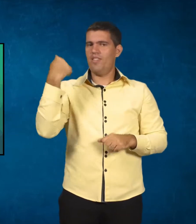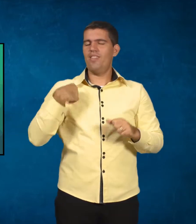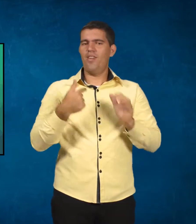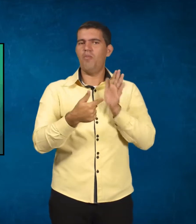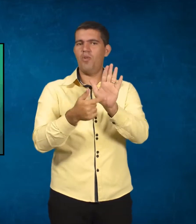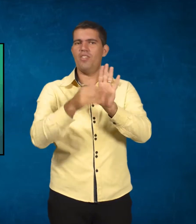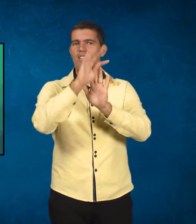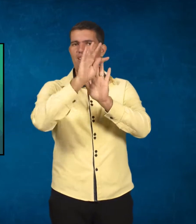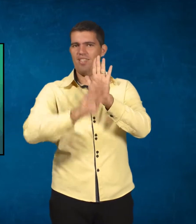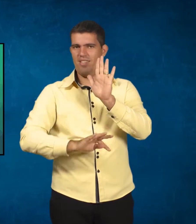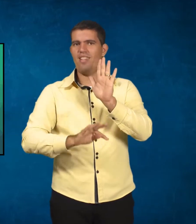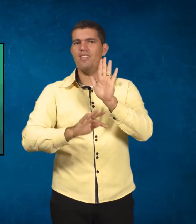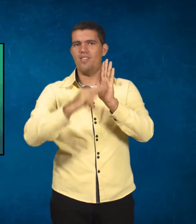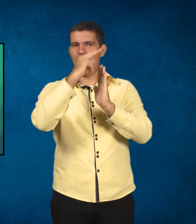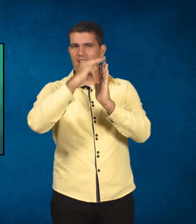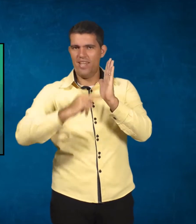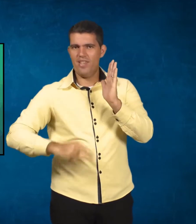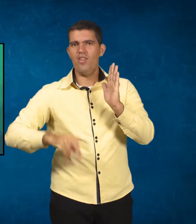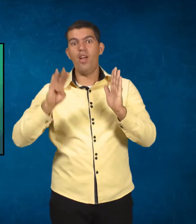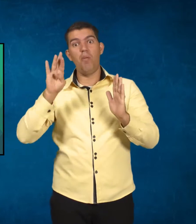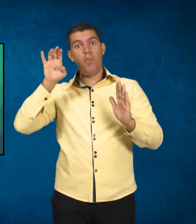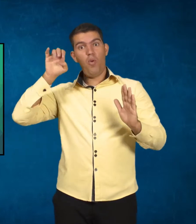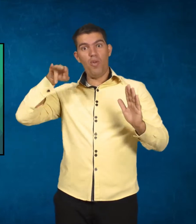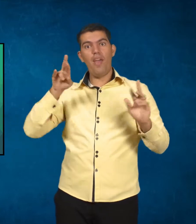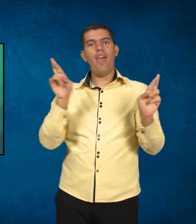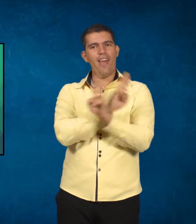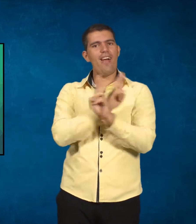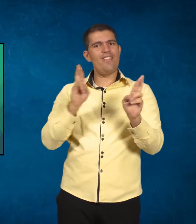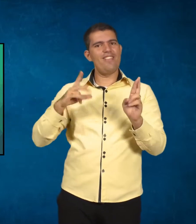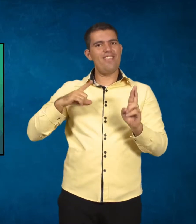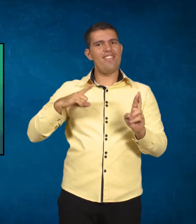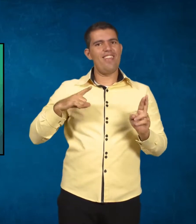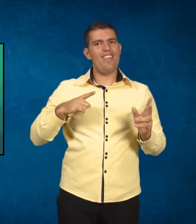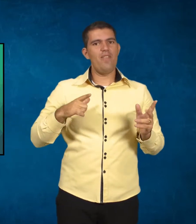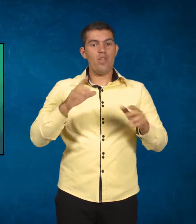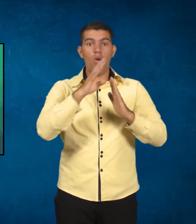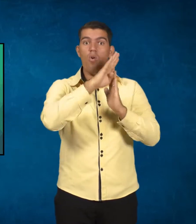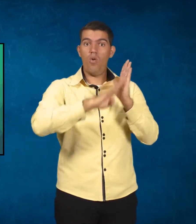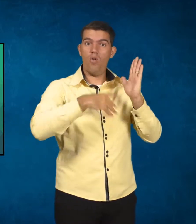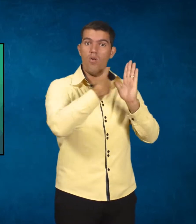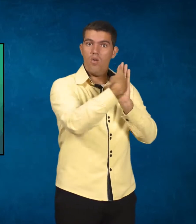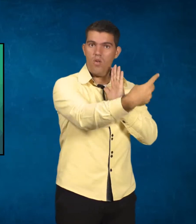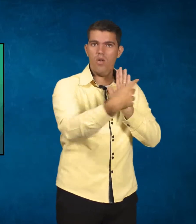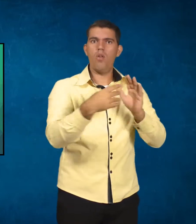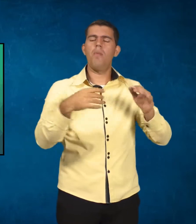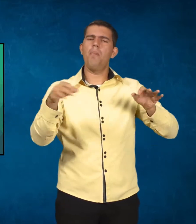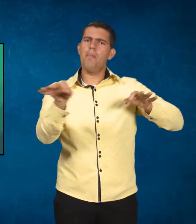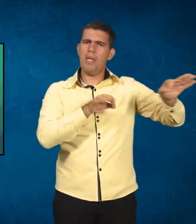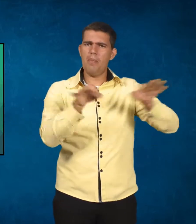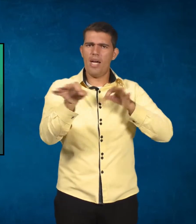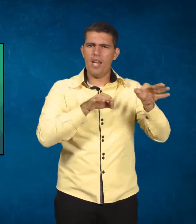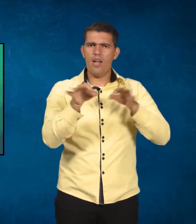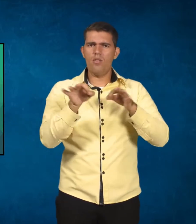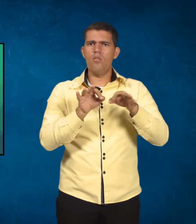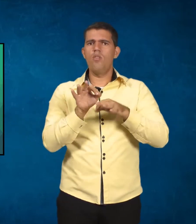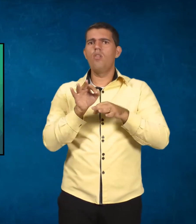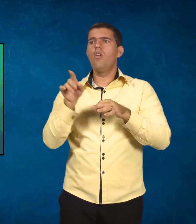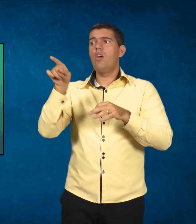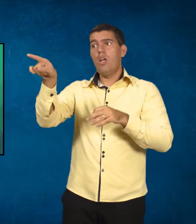relaciona com o que Brunner propõe, que esse currículo seja preparado com o professor, que é aquele que tem um conteúdo